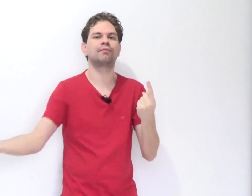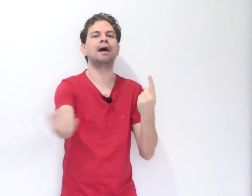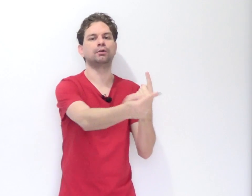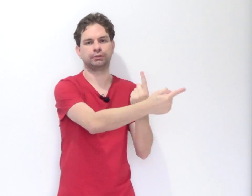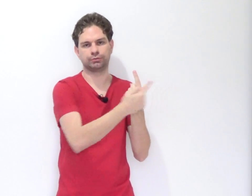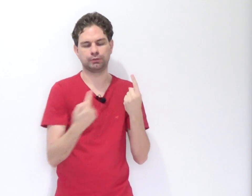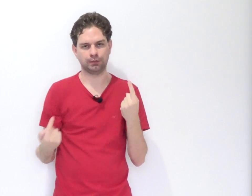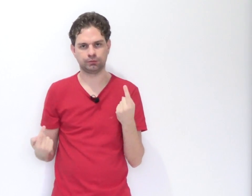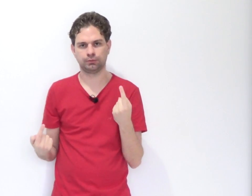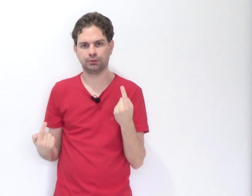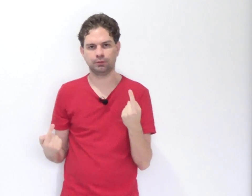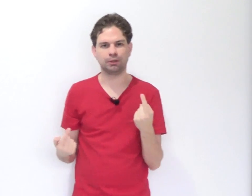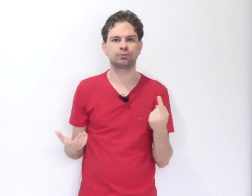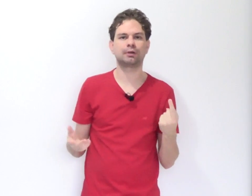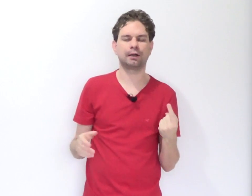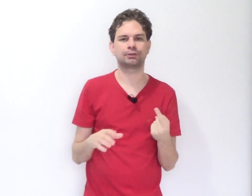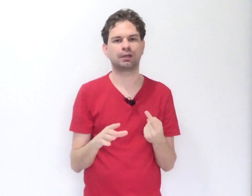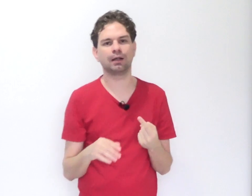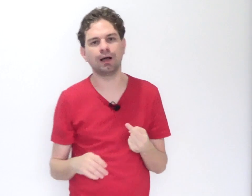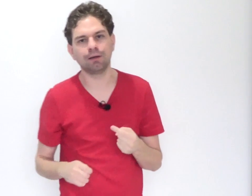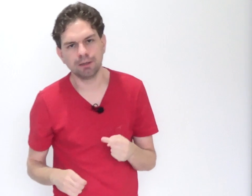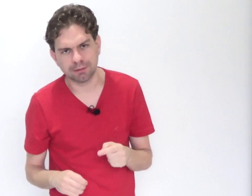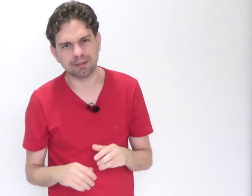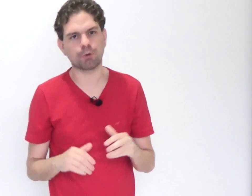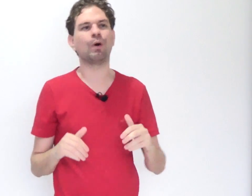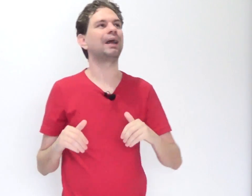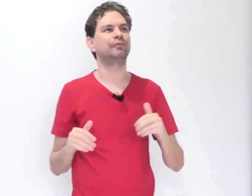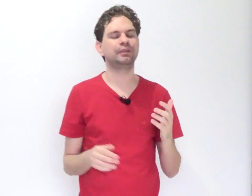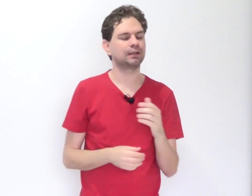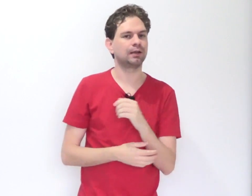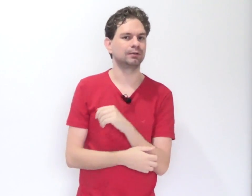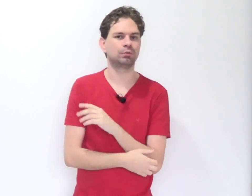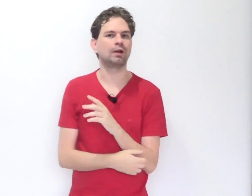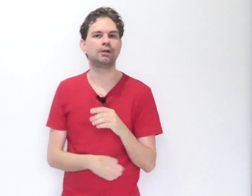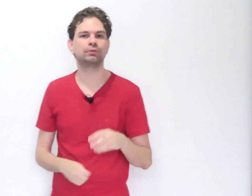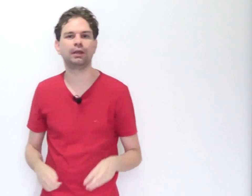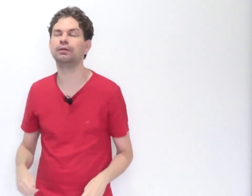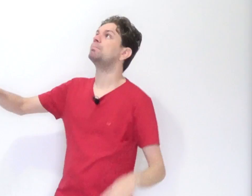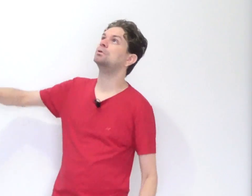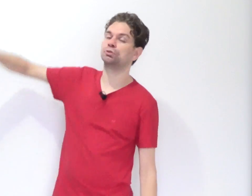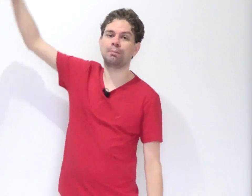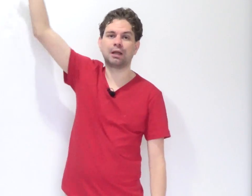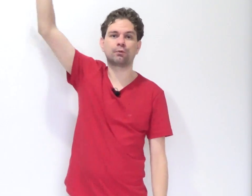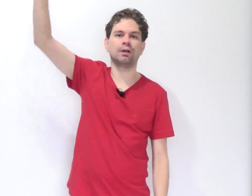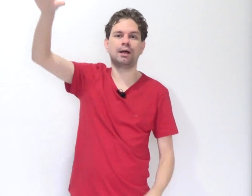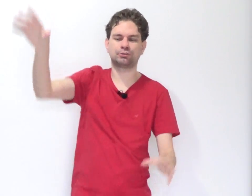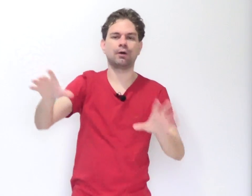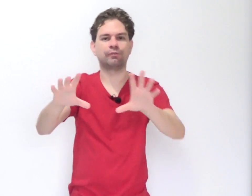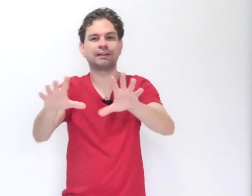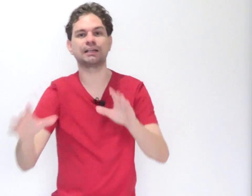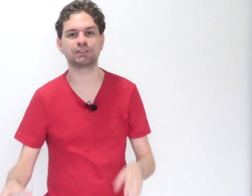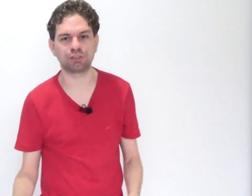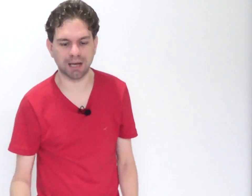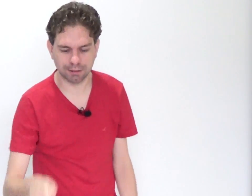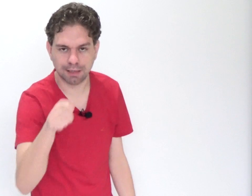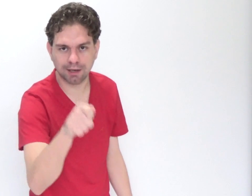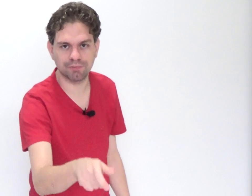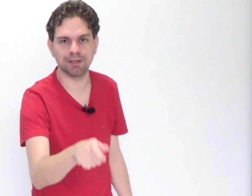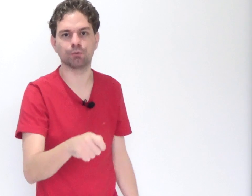vários resultados. Imagina o cara que chega lá, tá com raivinha do colégio dele, sobe lá no colégio e tal, e vai ter essa externa, taca veneno.